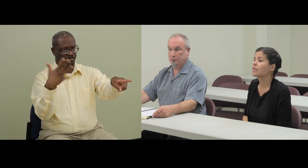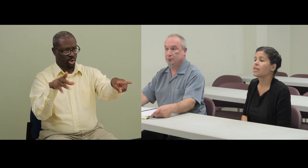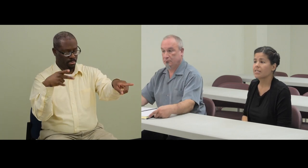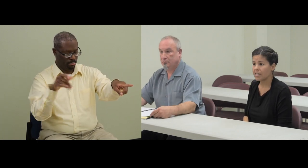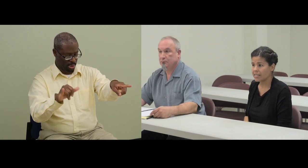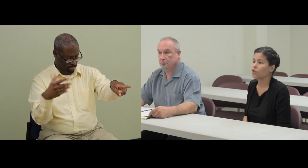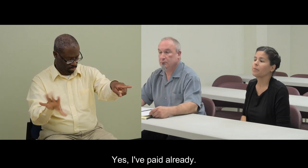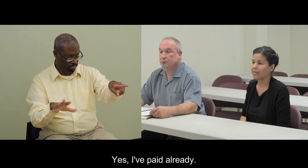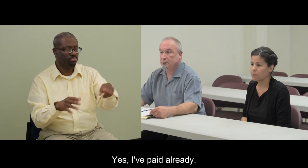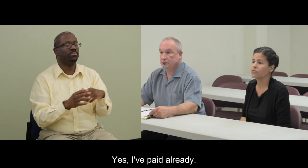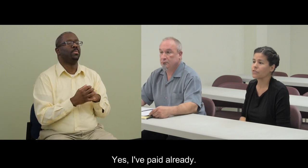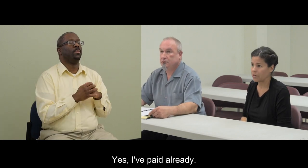Sí, ya yo pagué, profesora.